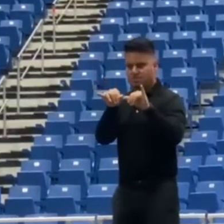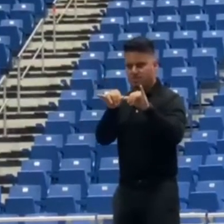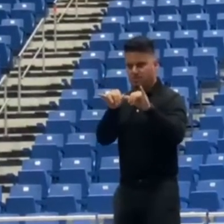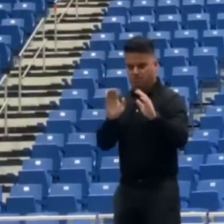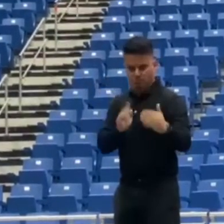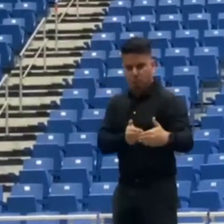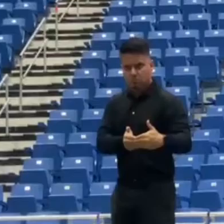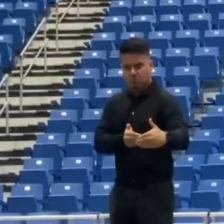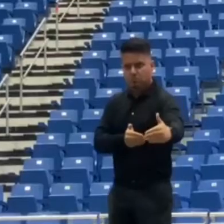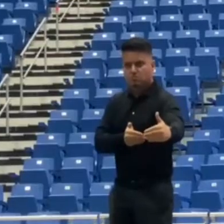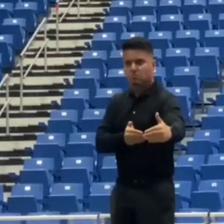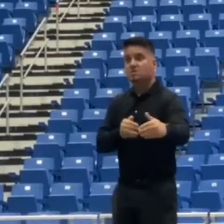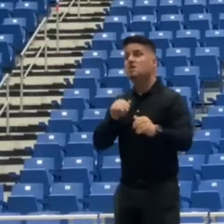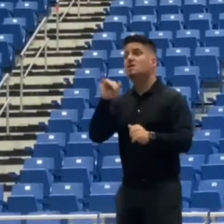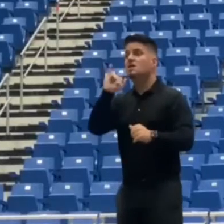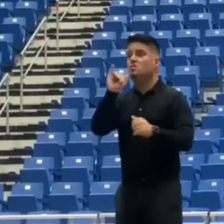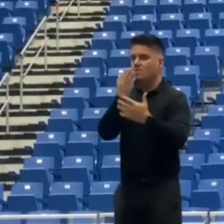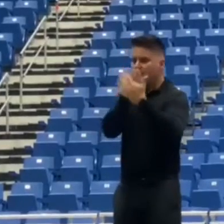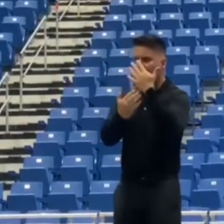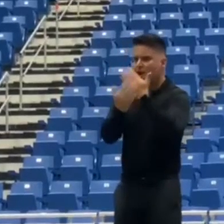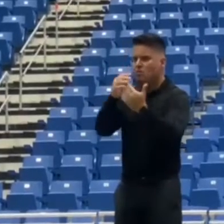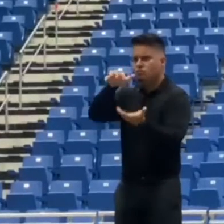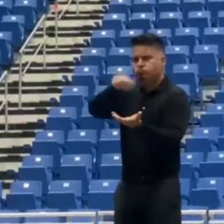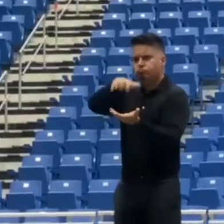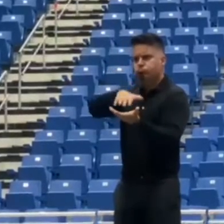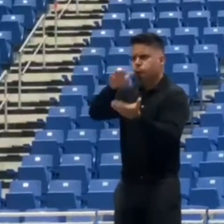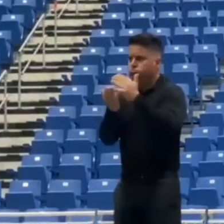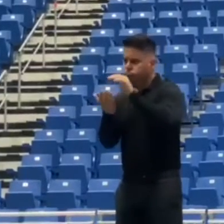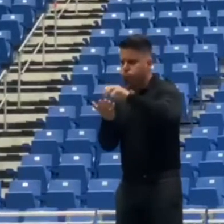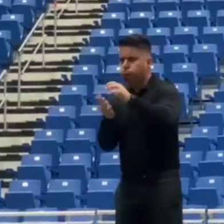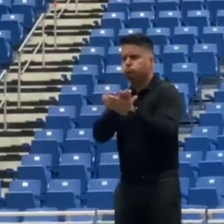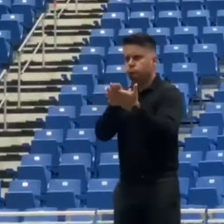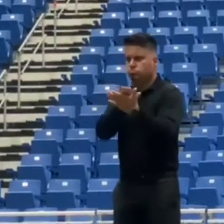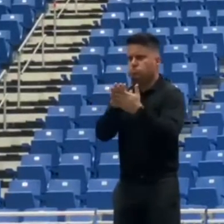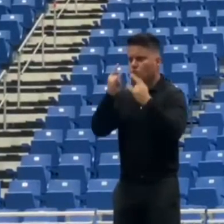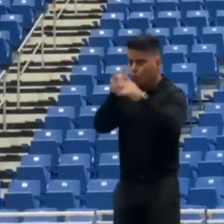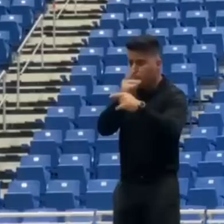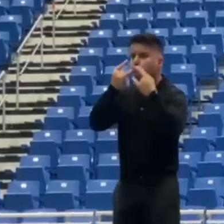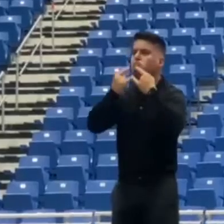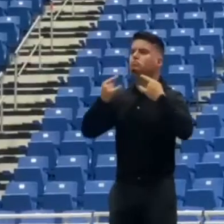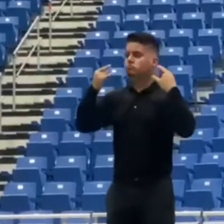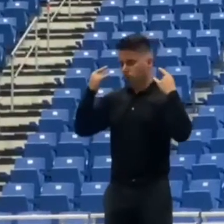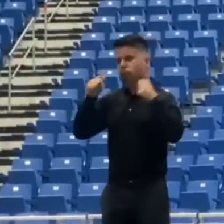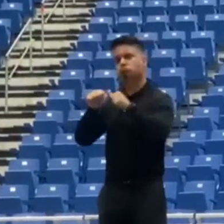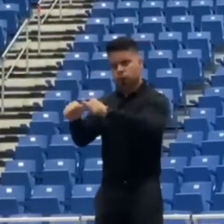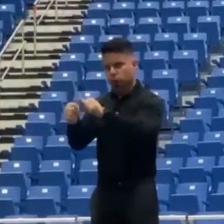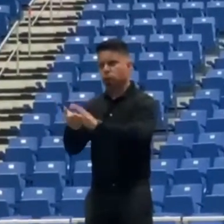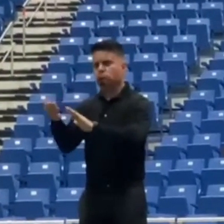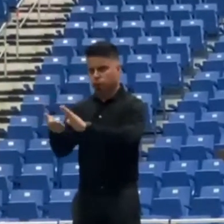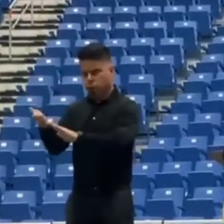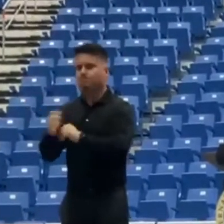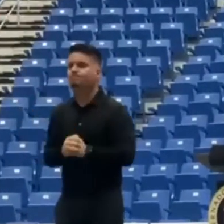desinfectante y el uso de mascarilla. Se autoriza la apertura de